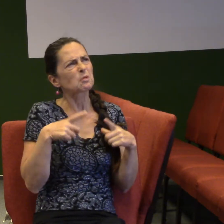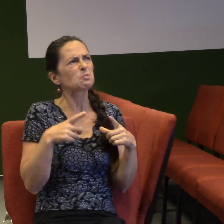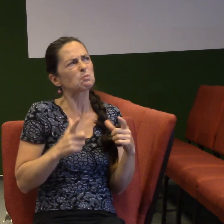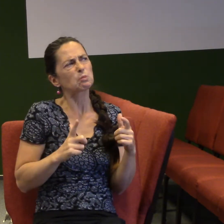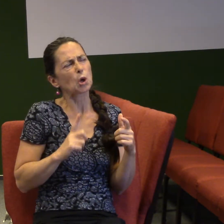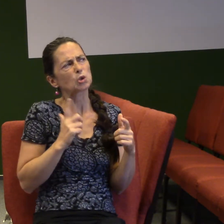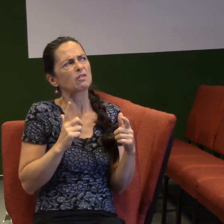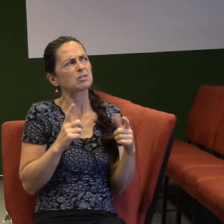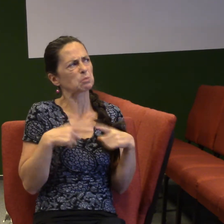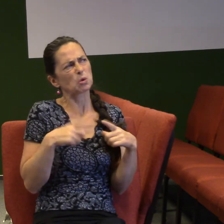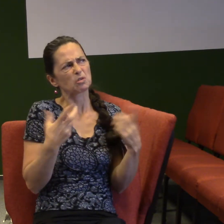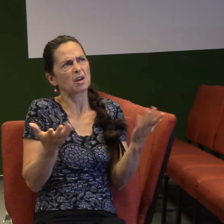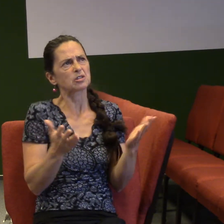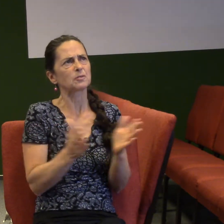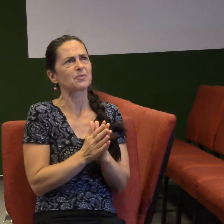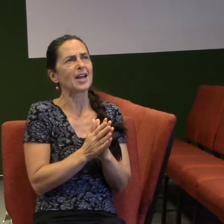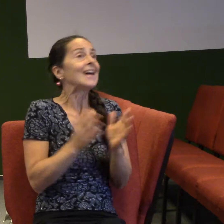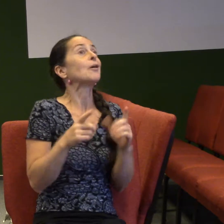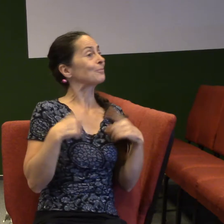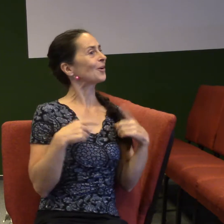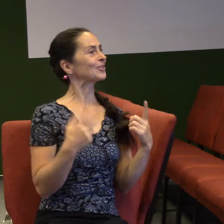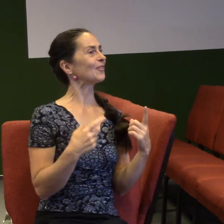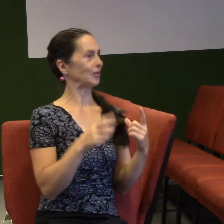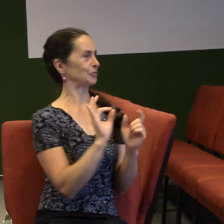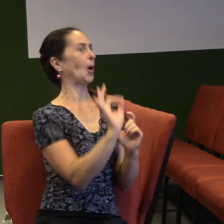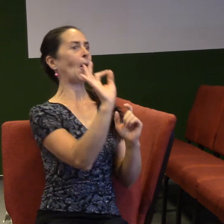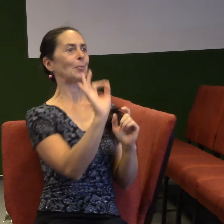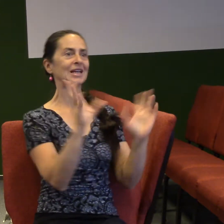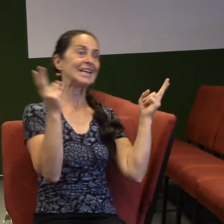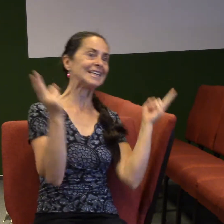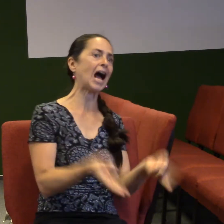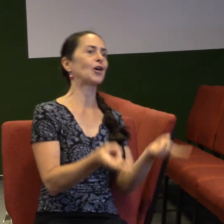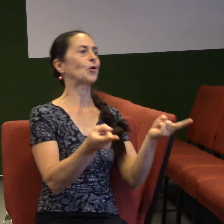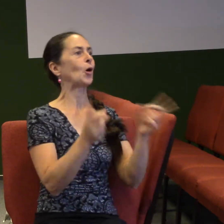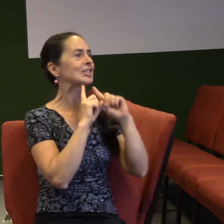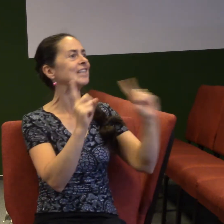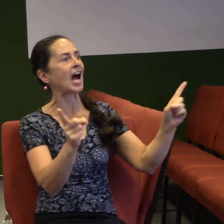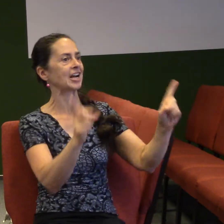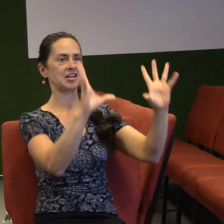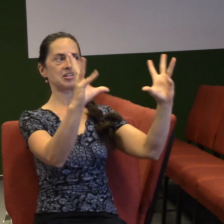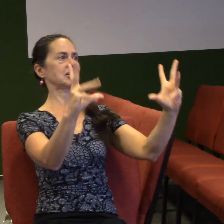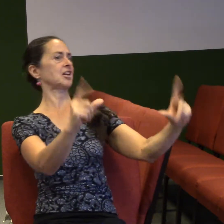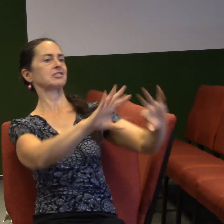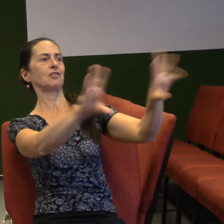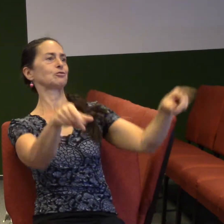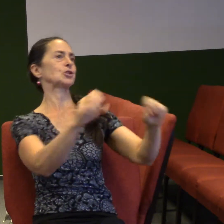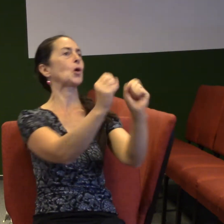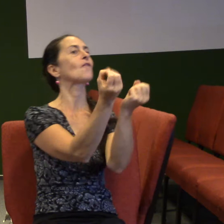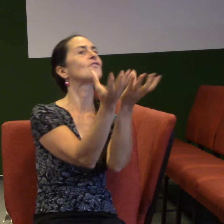zahradu a je ti tam strašně dobře a je všechno super, Bůh je s tebou. A ať svůj život v tuhle chvíli